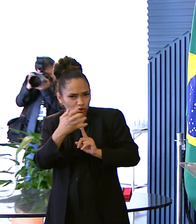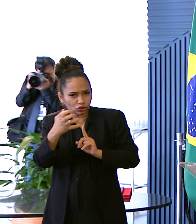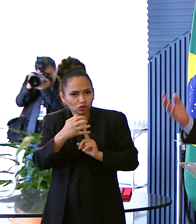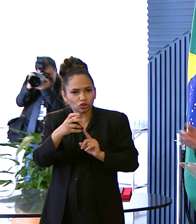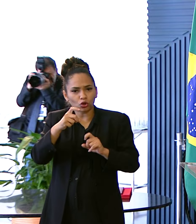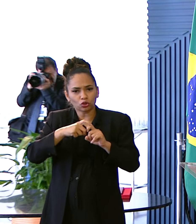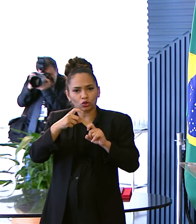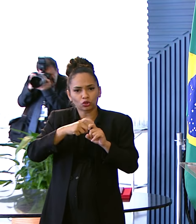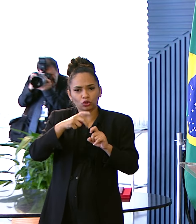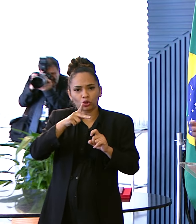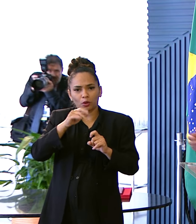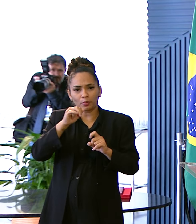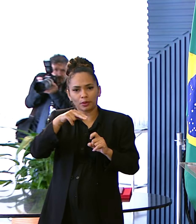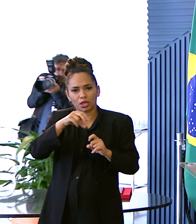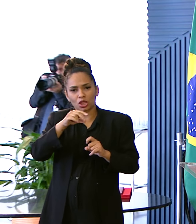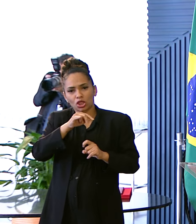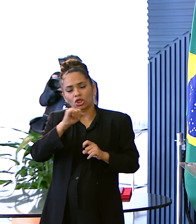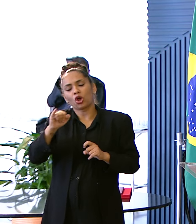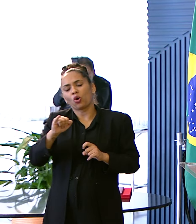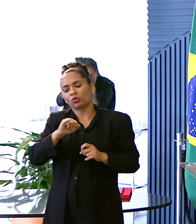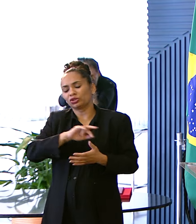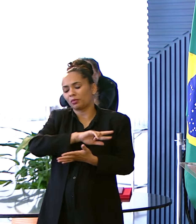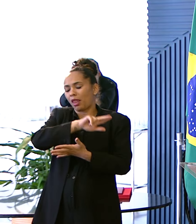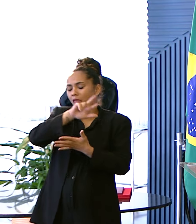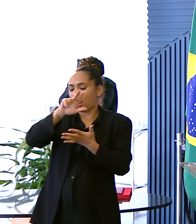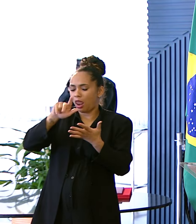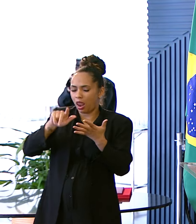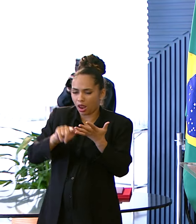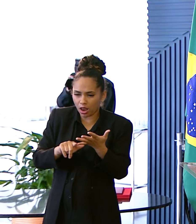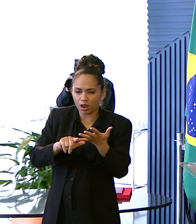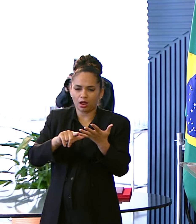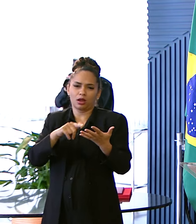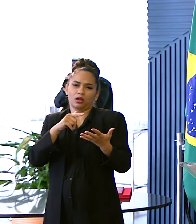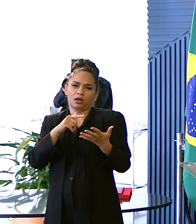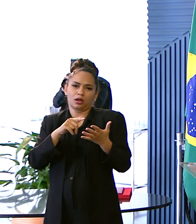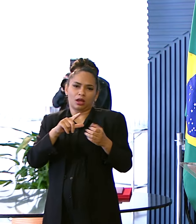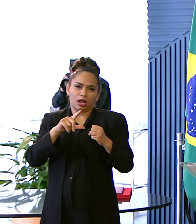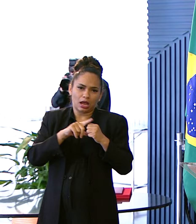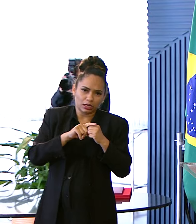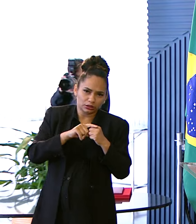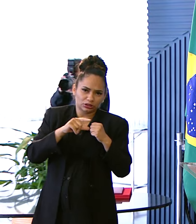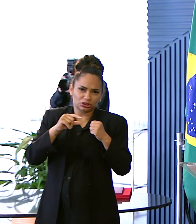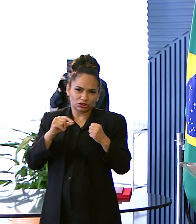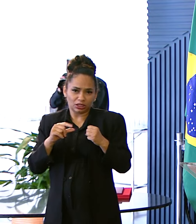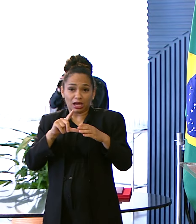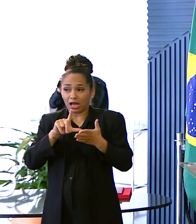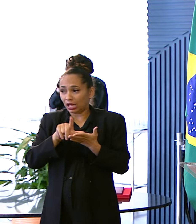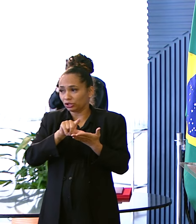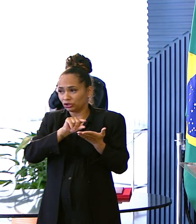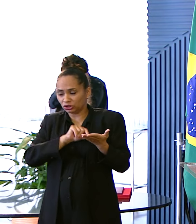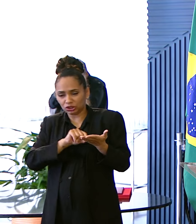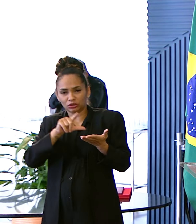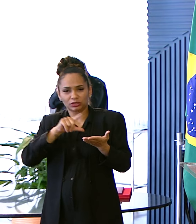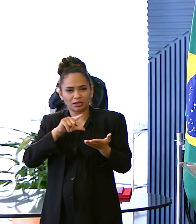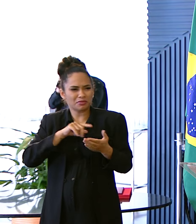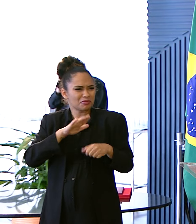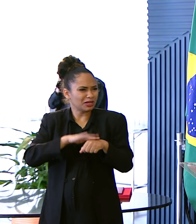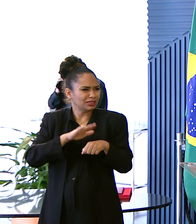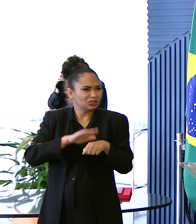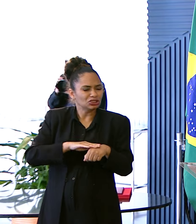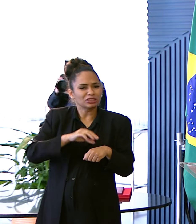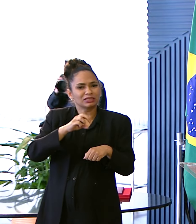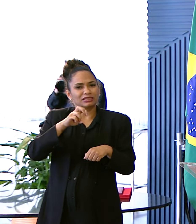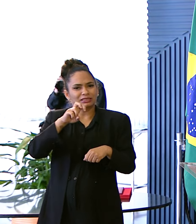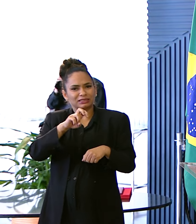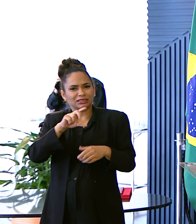artigos Vários livros Me parece Mais de 35 Livros Que ele lançou